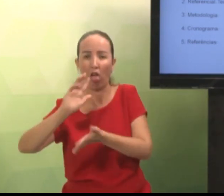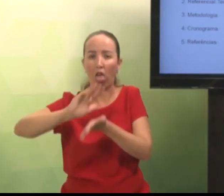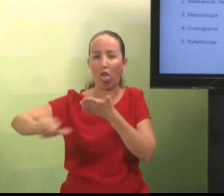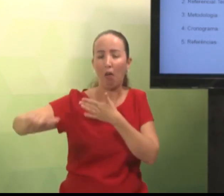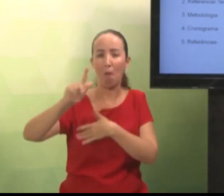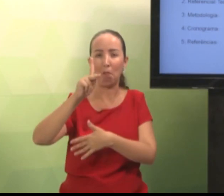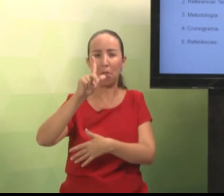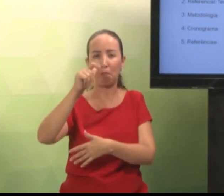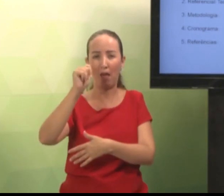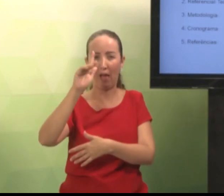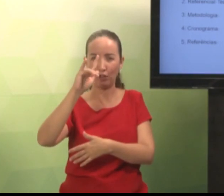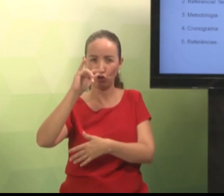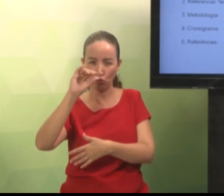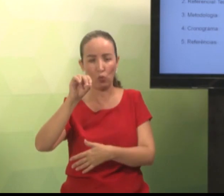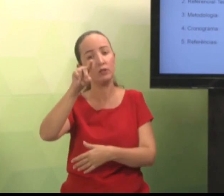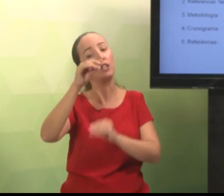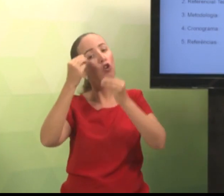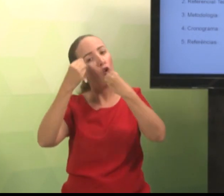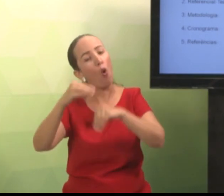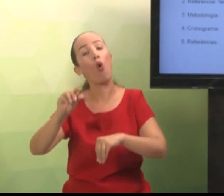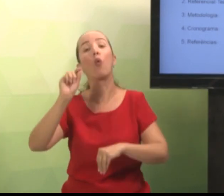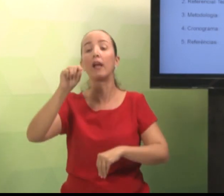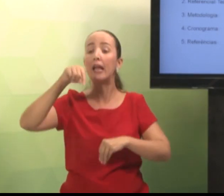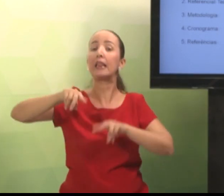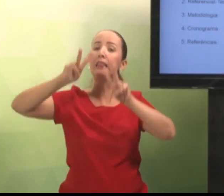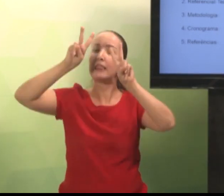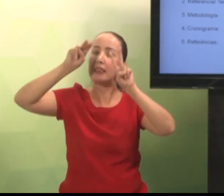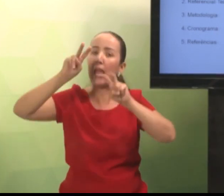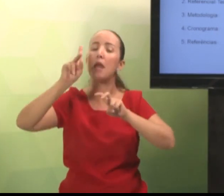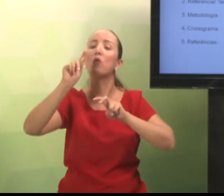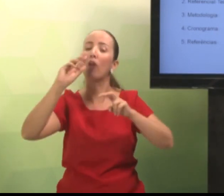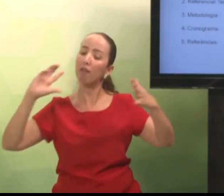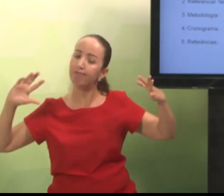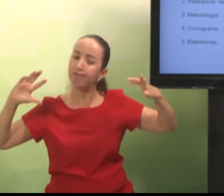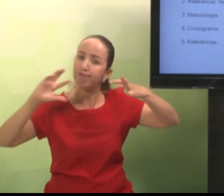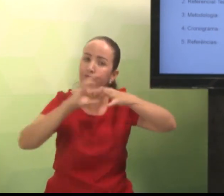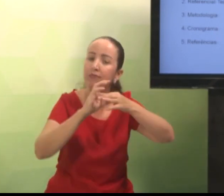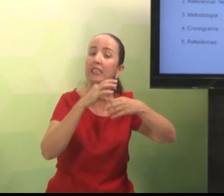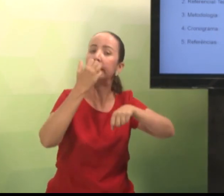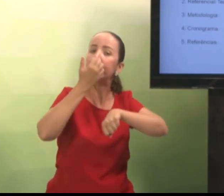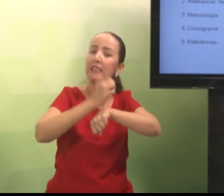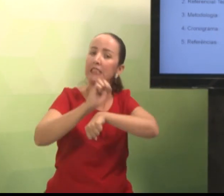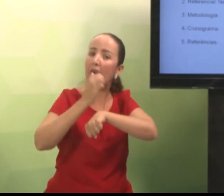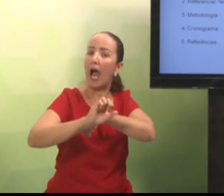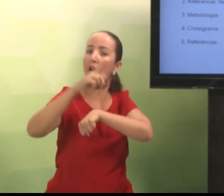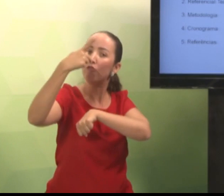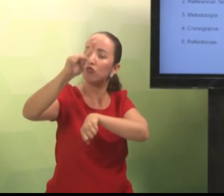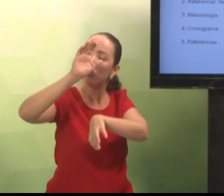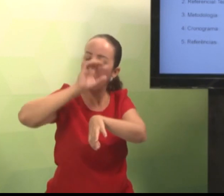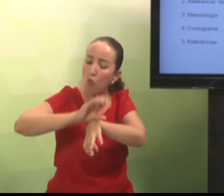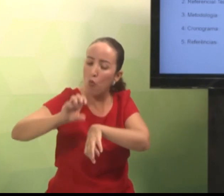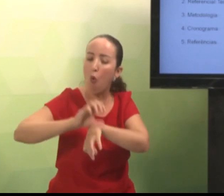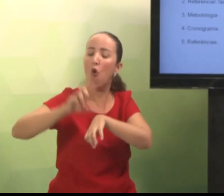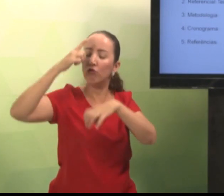não vai copiar da mesma forma que está no estágio. Porque configura plágio. Mas, você pode trabalhar